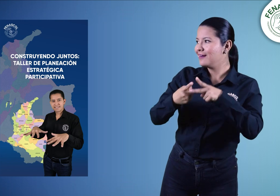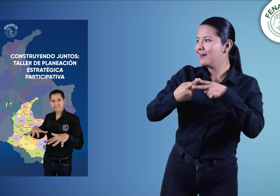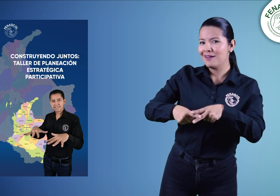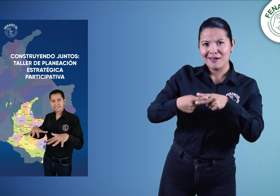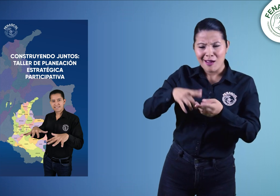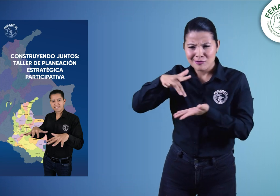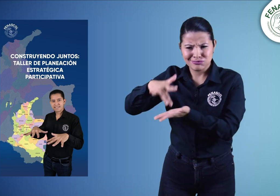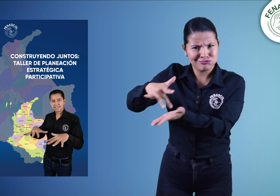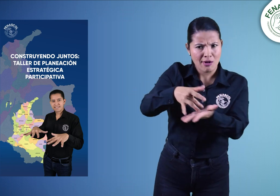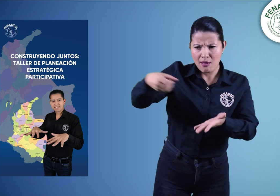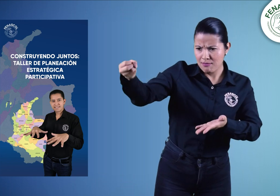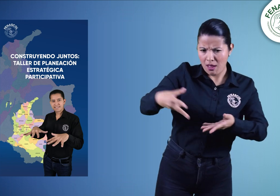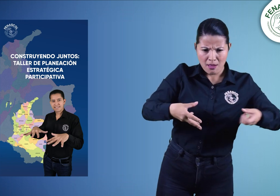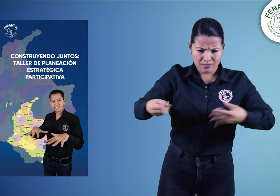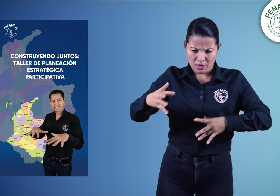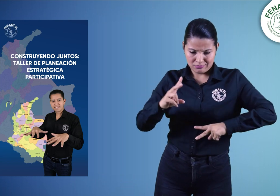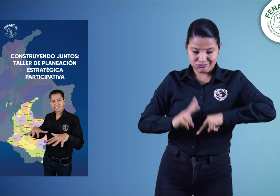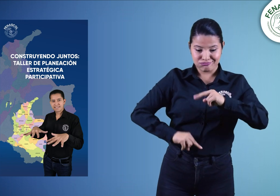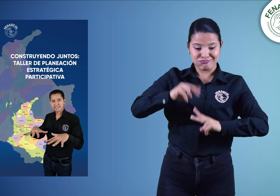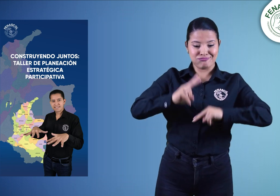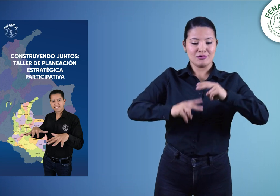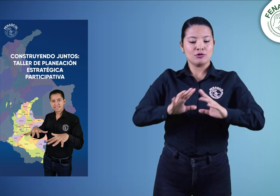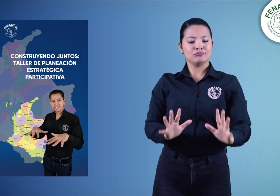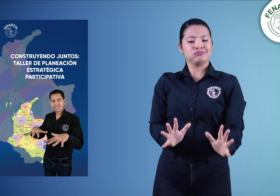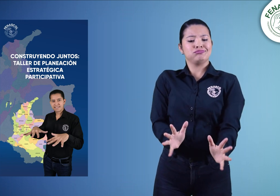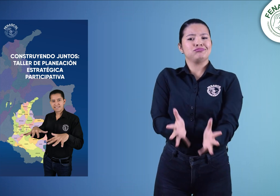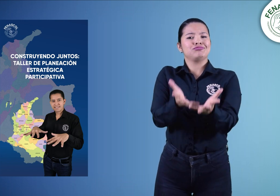Construyendo juntos, taller de planeación estratégica participativa.